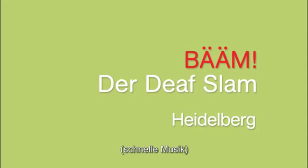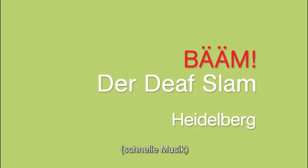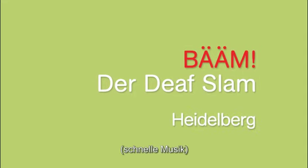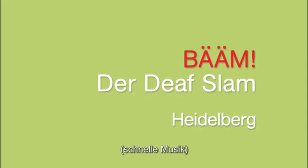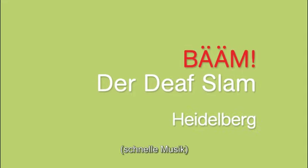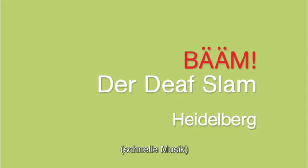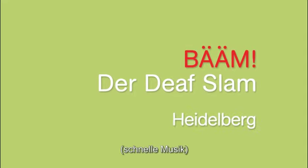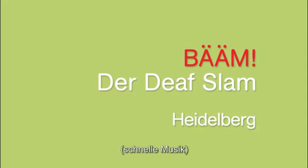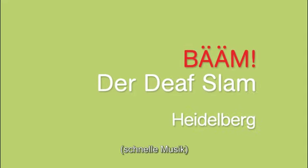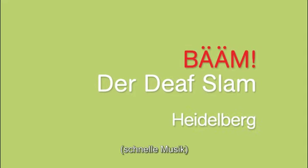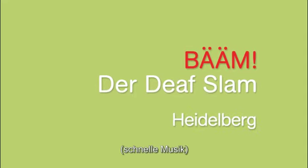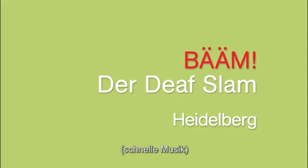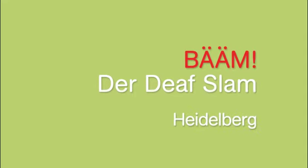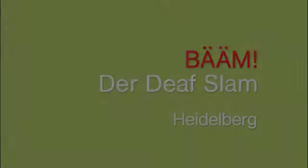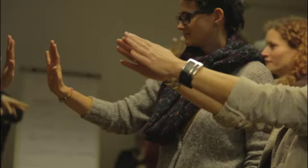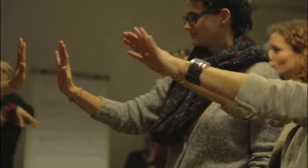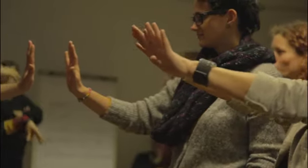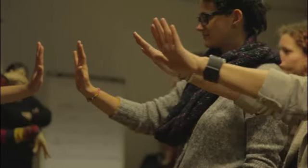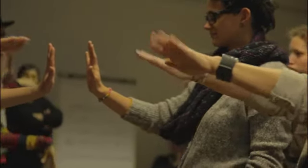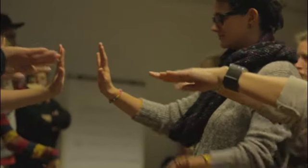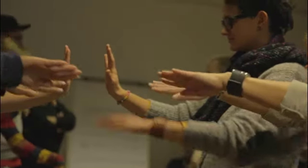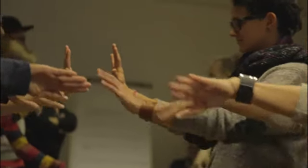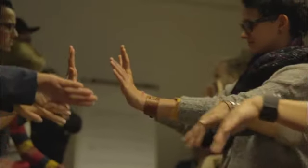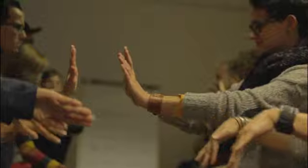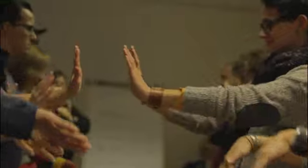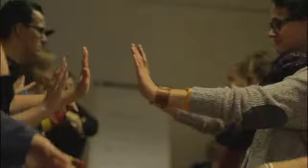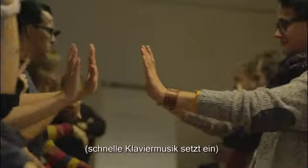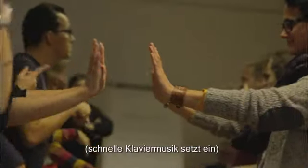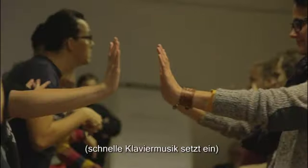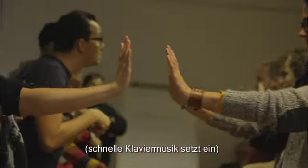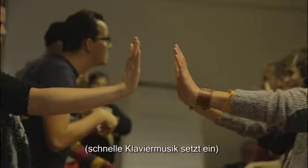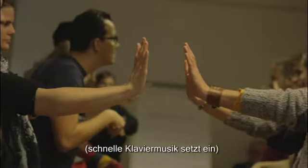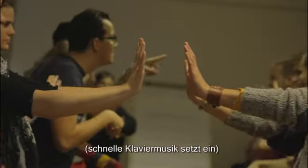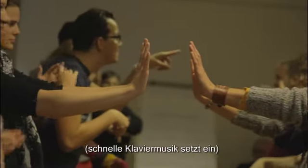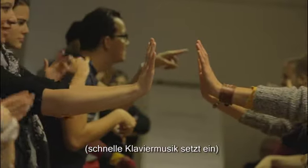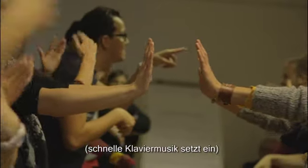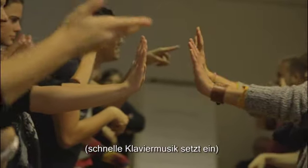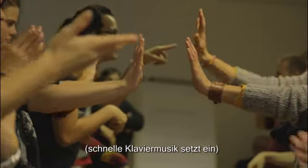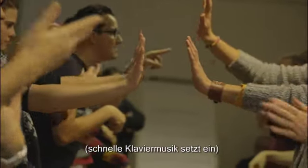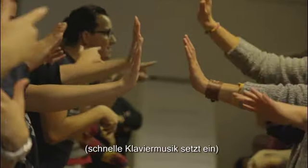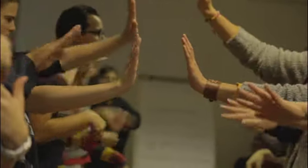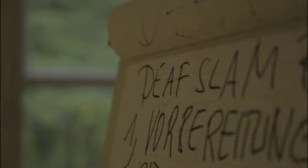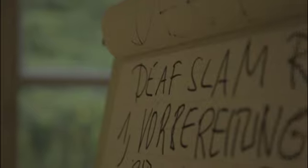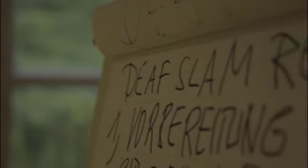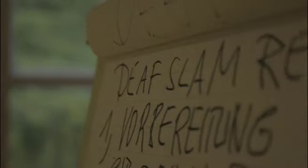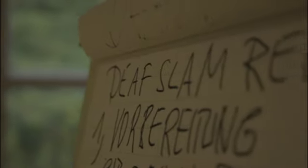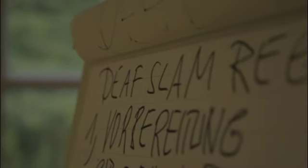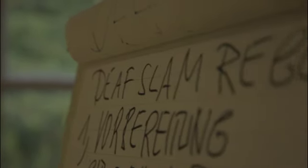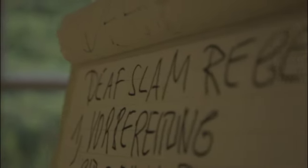BAM! Der DevSlam Heidelberg. Beim PoetrySlam-Workshop. Die Teilnehmer stehen sich gegenüber und strecken ihre Hände dicht